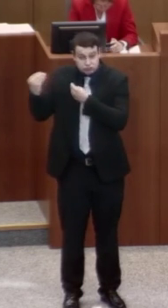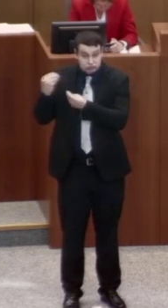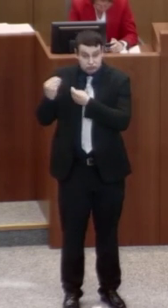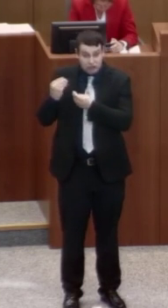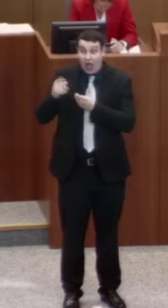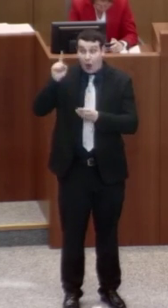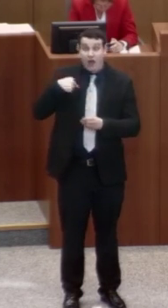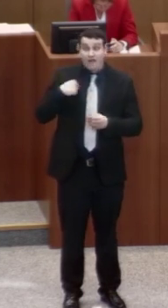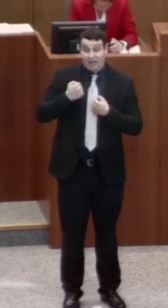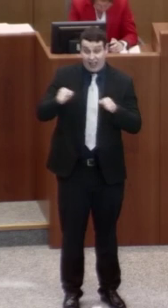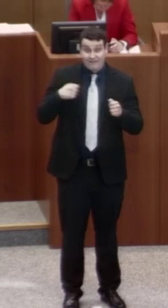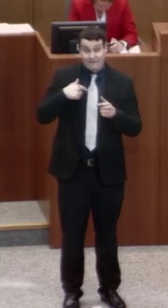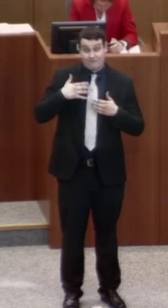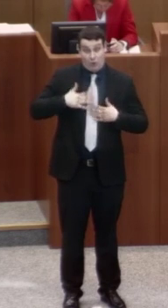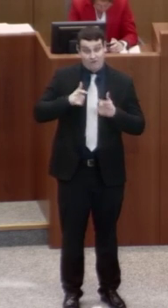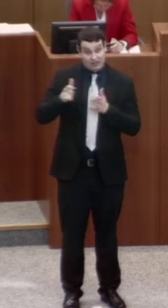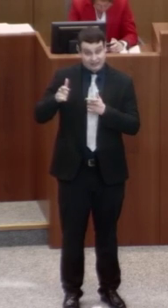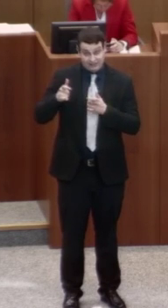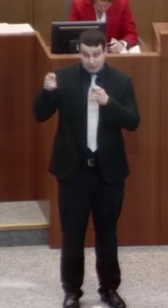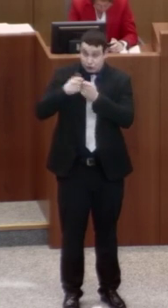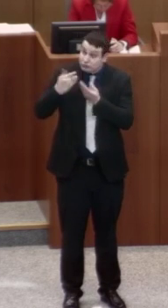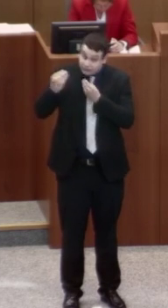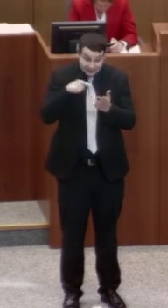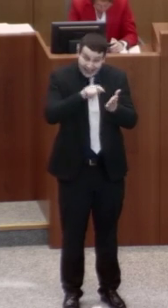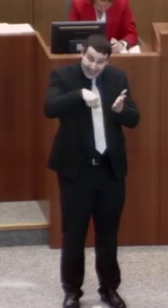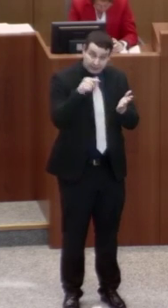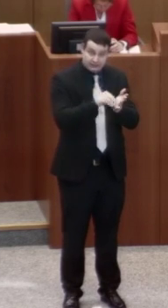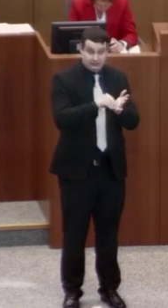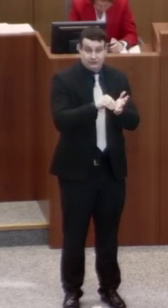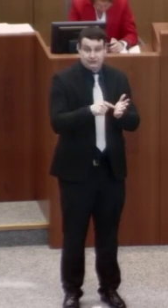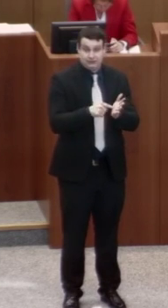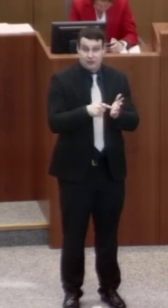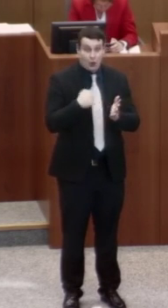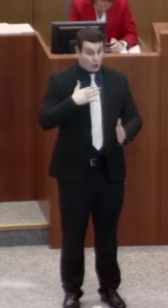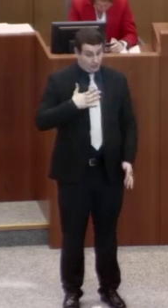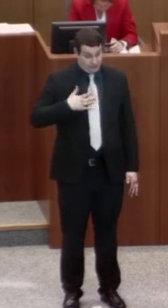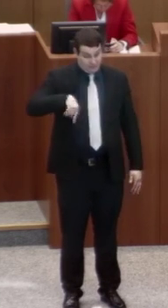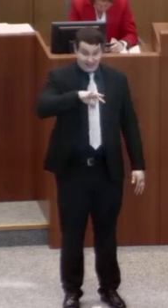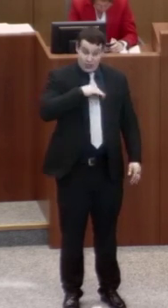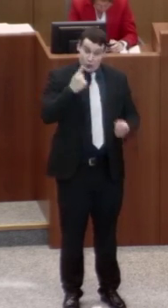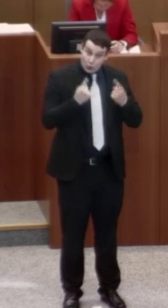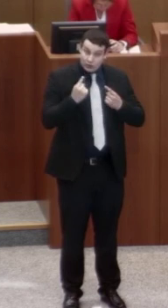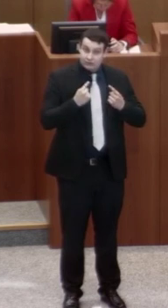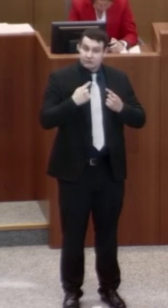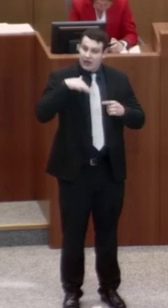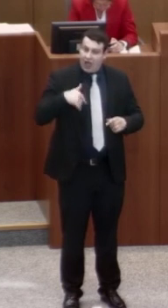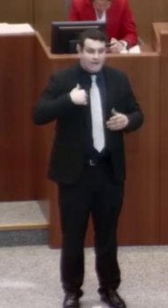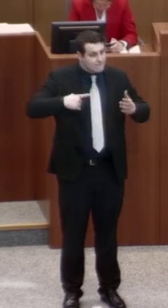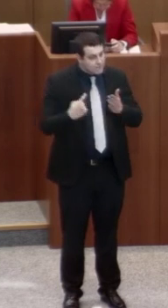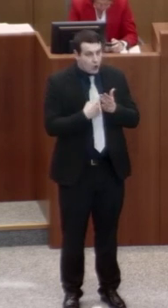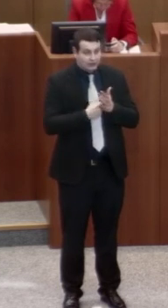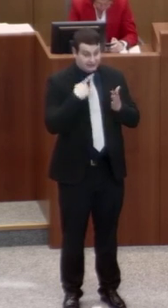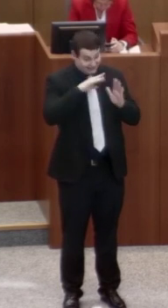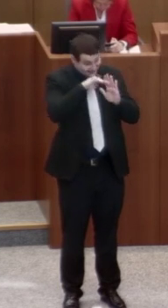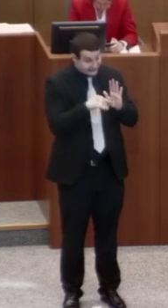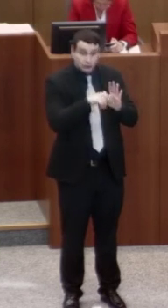Verbänden der Freien Wohlfahrtspflege geführt habe. Uns Grünen ist es wichtig, die verbindliche Forderung zur Umsetzung